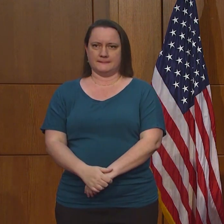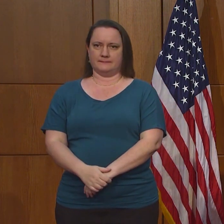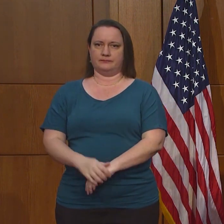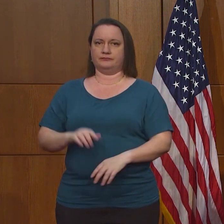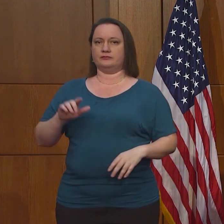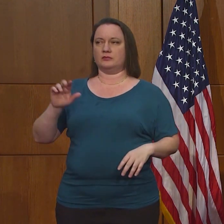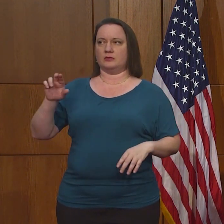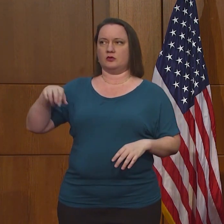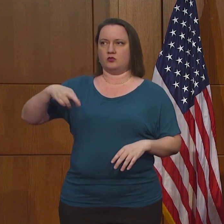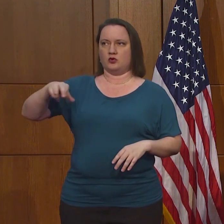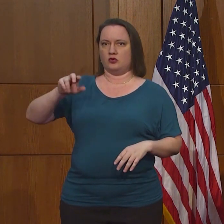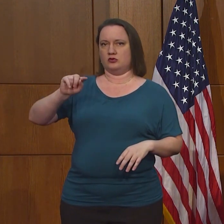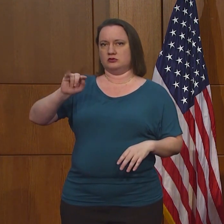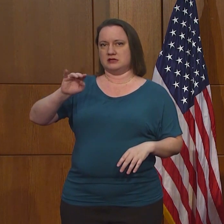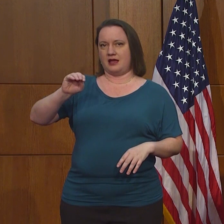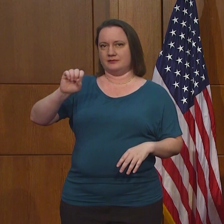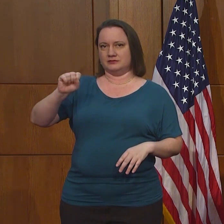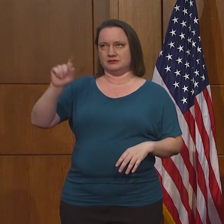Otra pregunta.